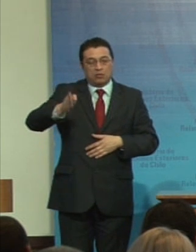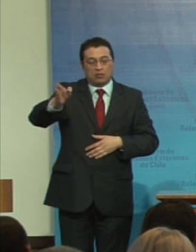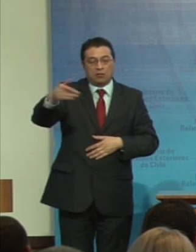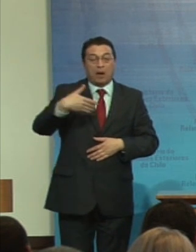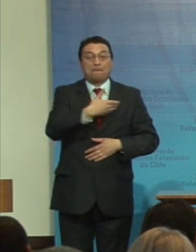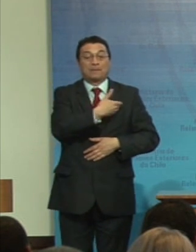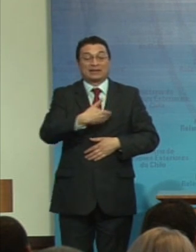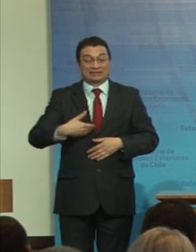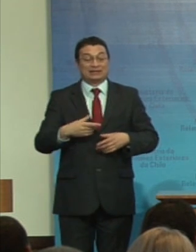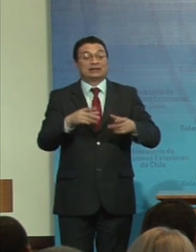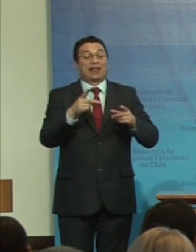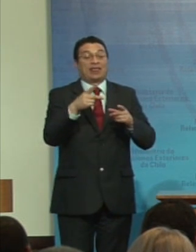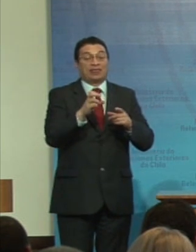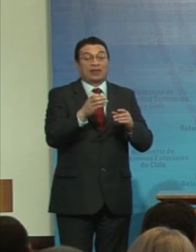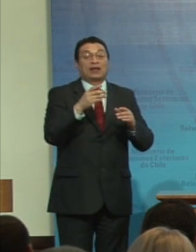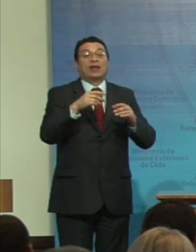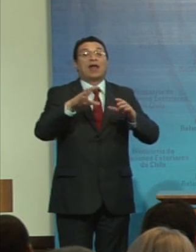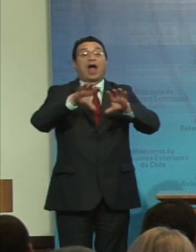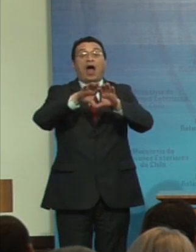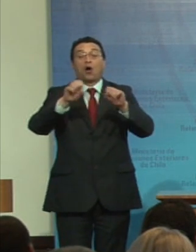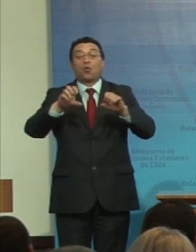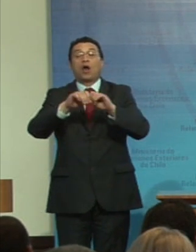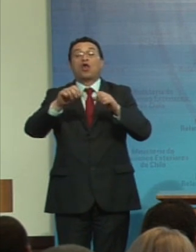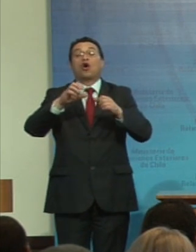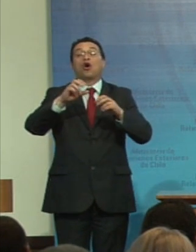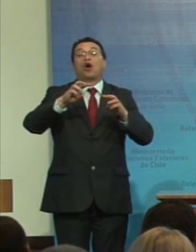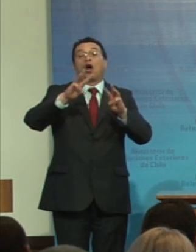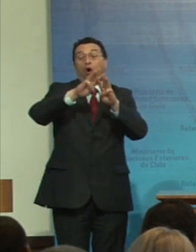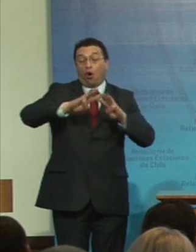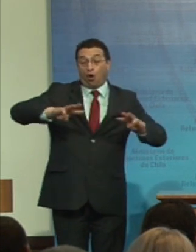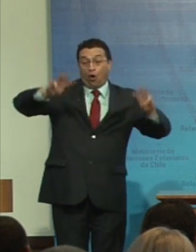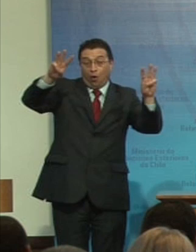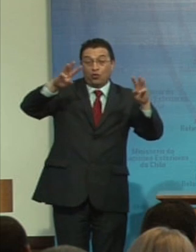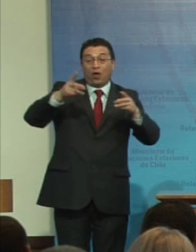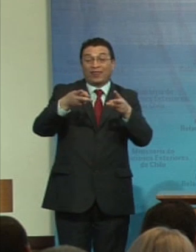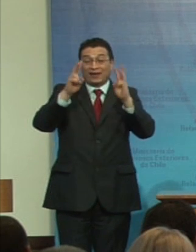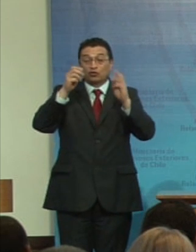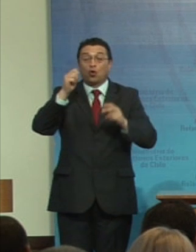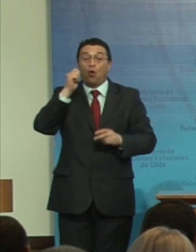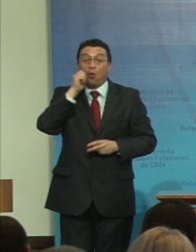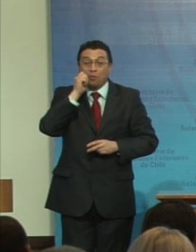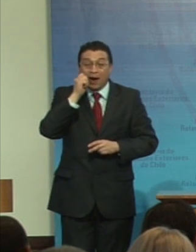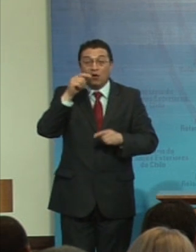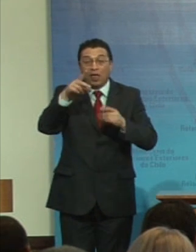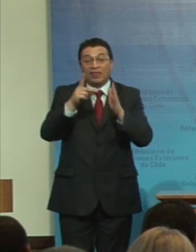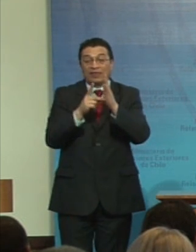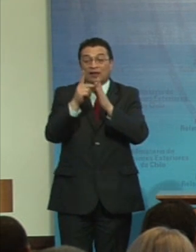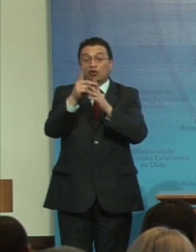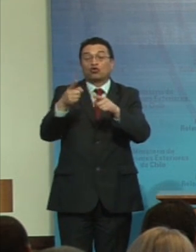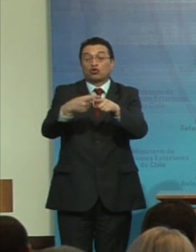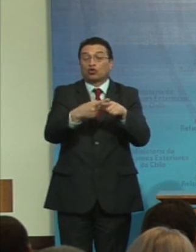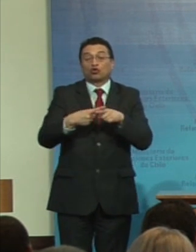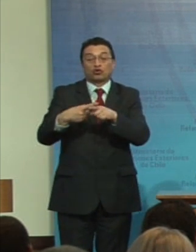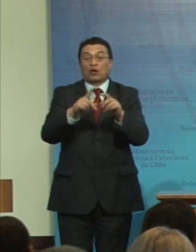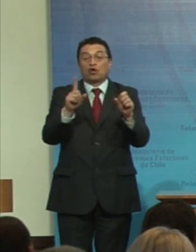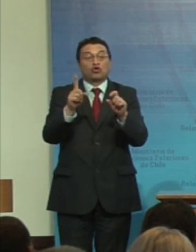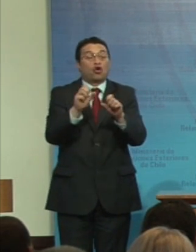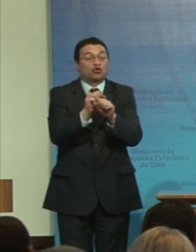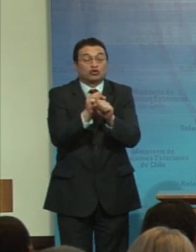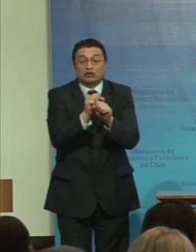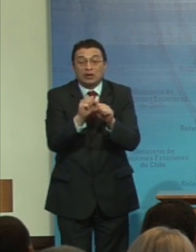presidentes de órganos de tratados de Naciones Unidas en derechos humanos en que el desarrollo social no se puede